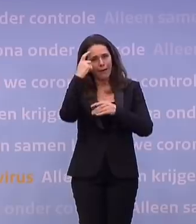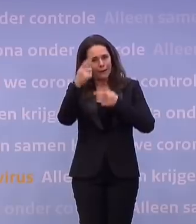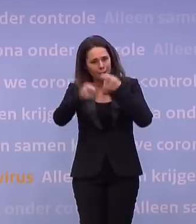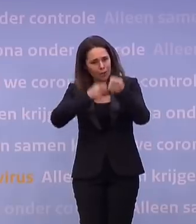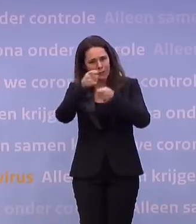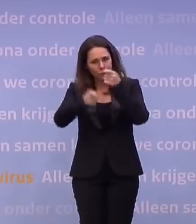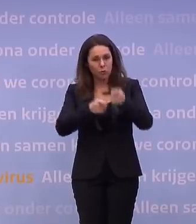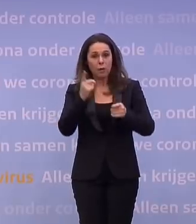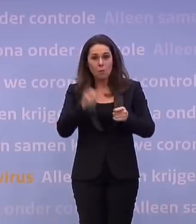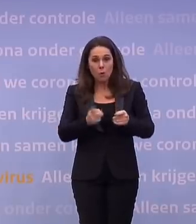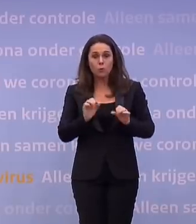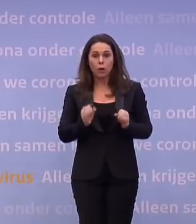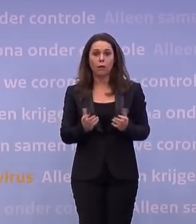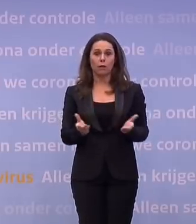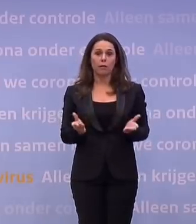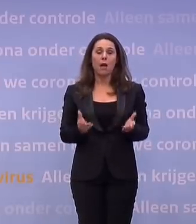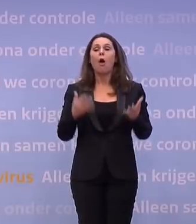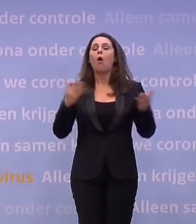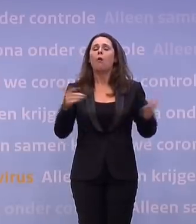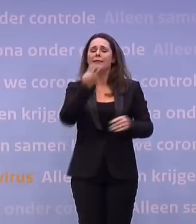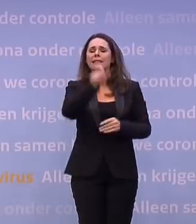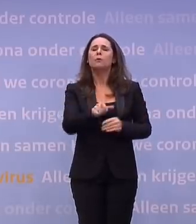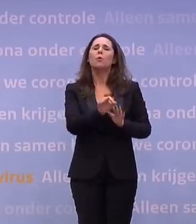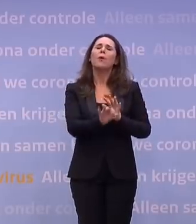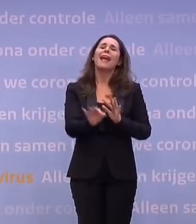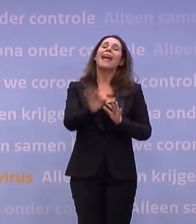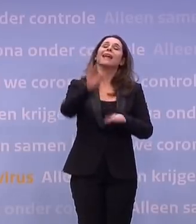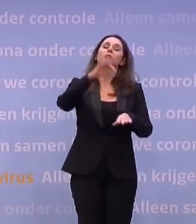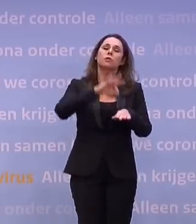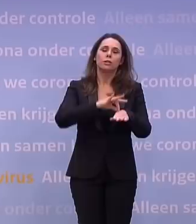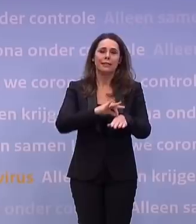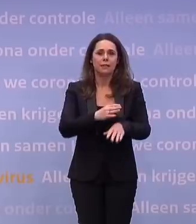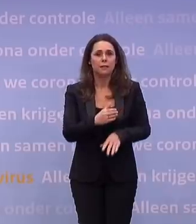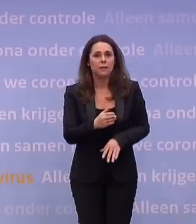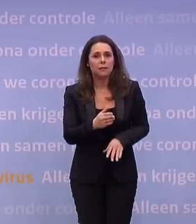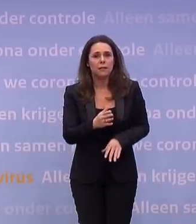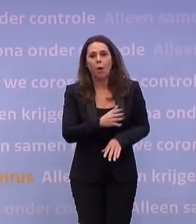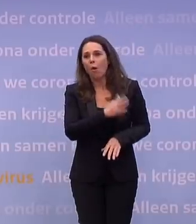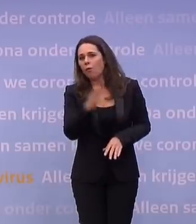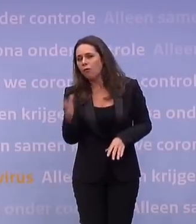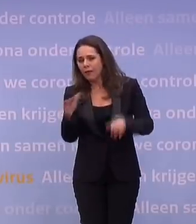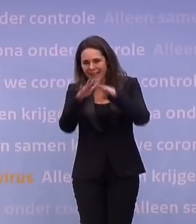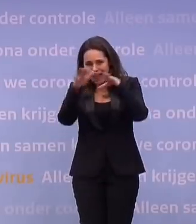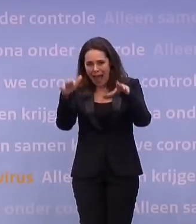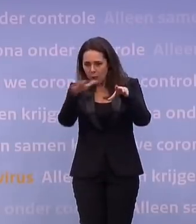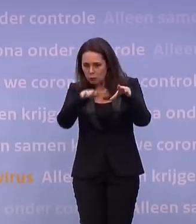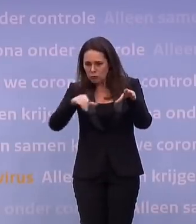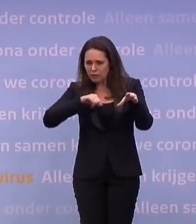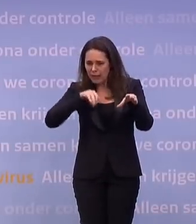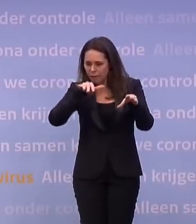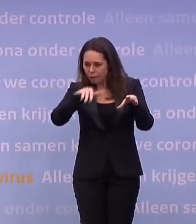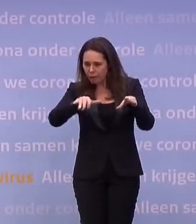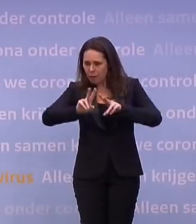altijd gewoon mogelijk zijn, tenzij iemand natuurlijk zo ernstig ziek is of tenzij er in een huis een zo ernstige uitbraak is